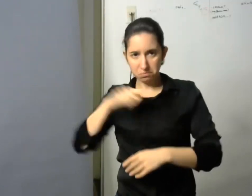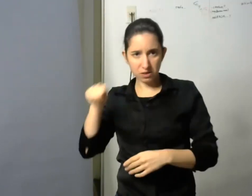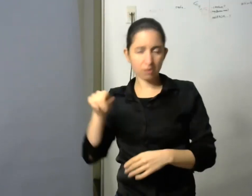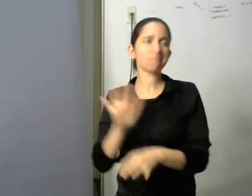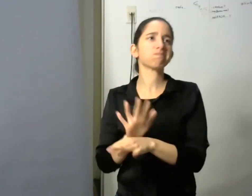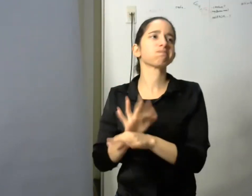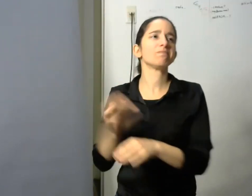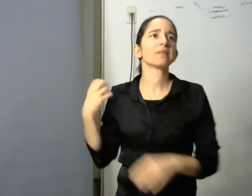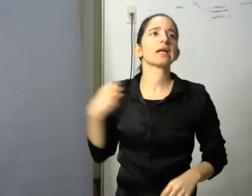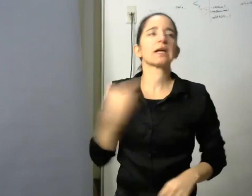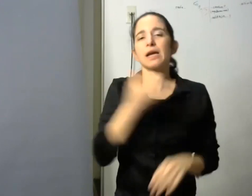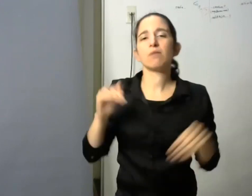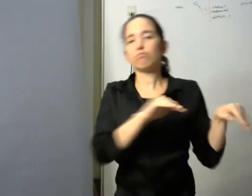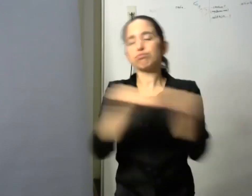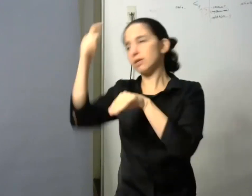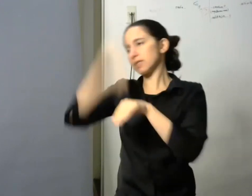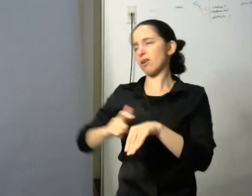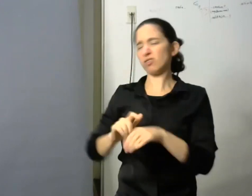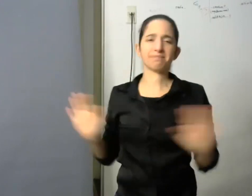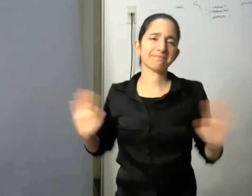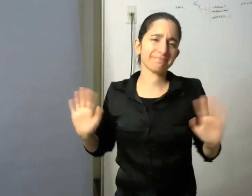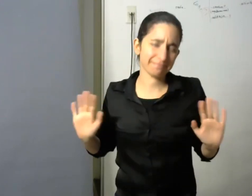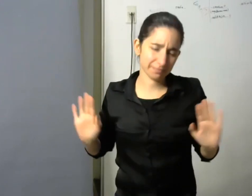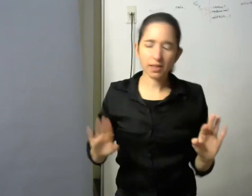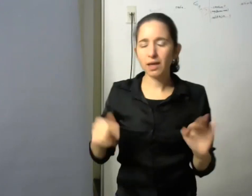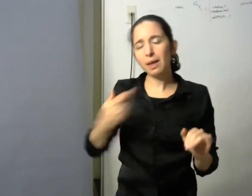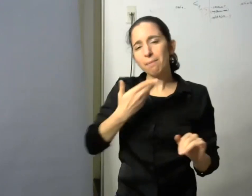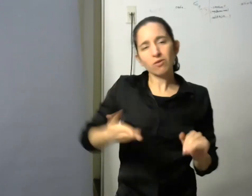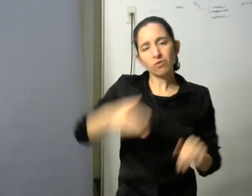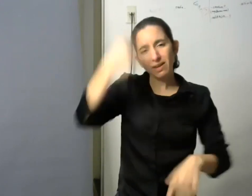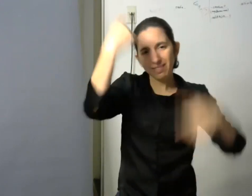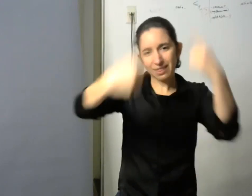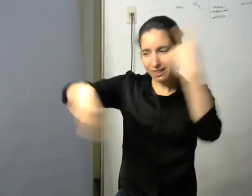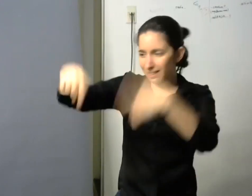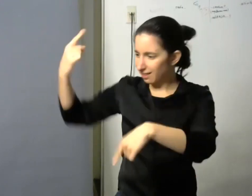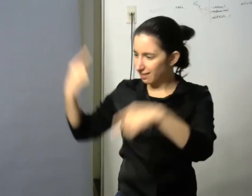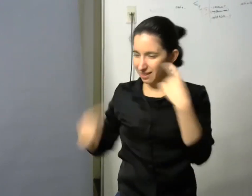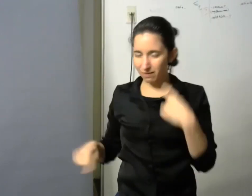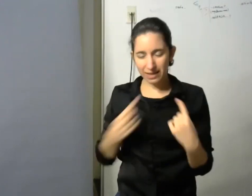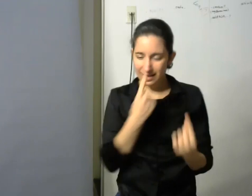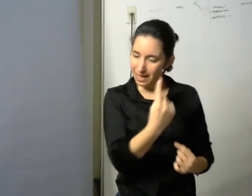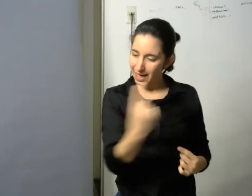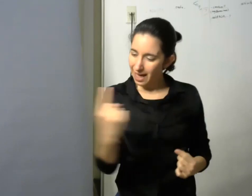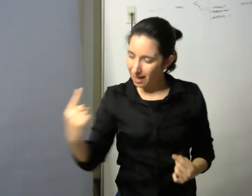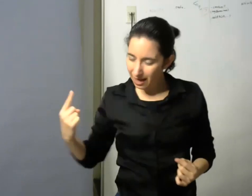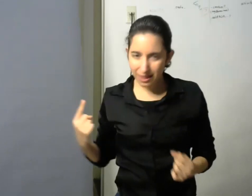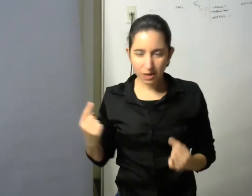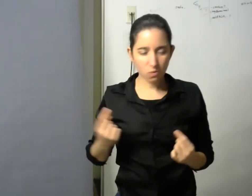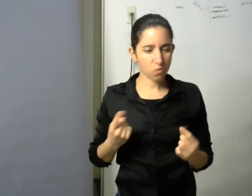que todos somos diferentes no solamente todos somos diferentes sino que todos necesitamos de recursos o de apoyos que los utilizamos de